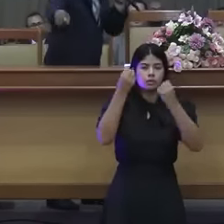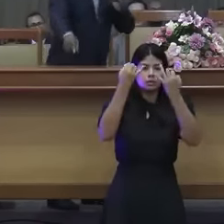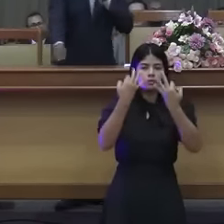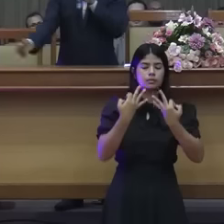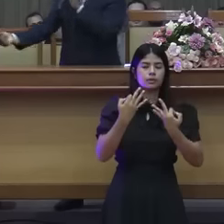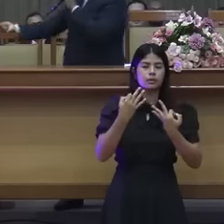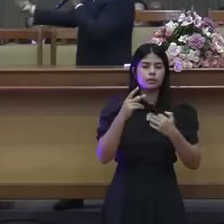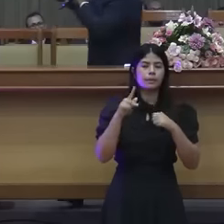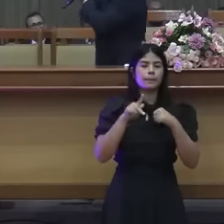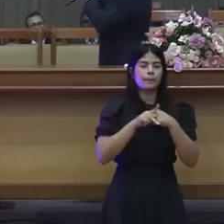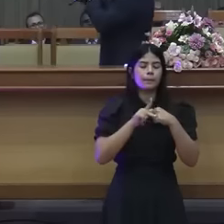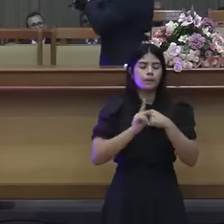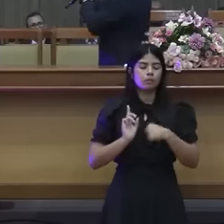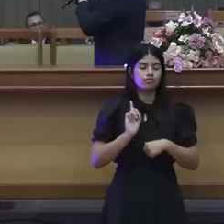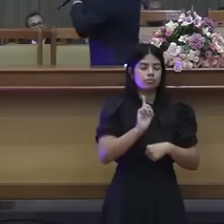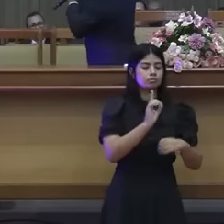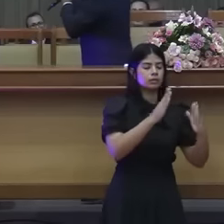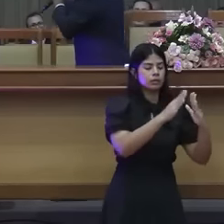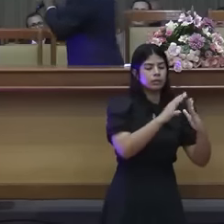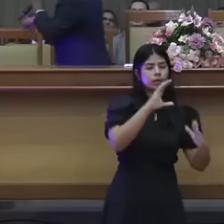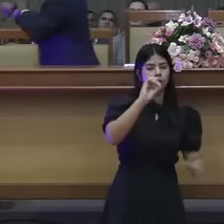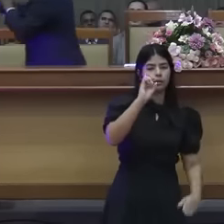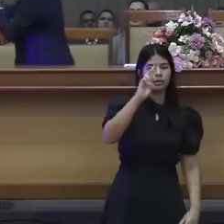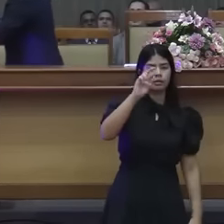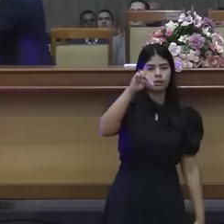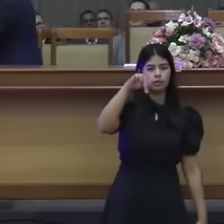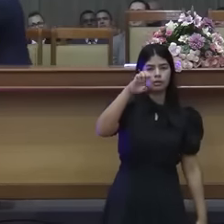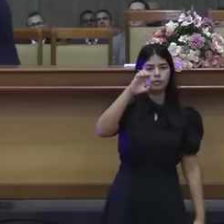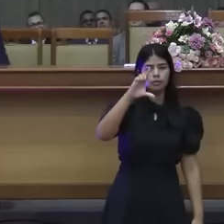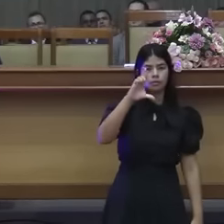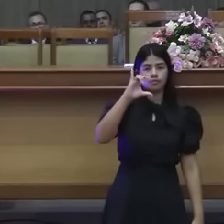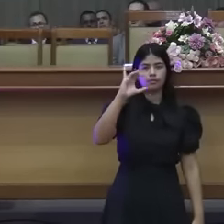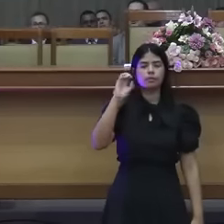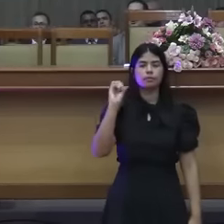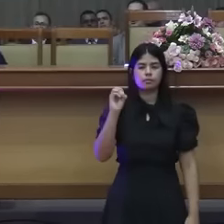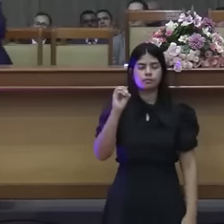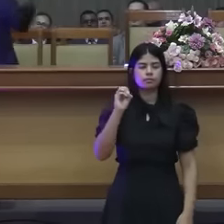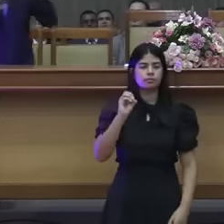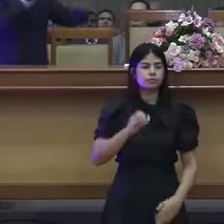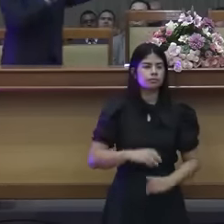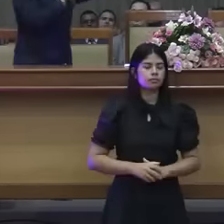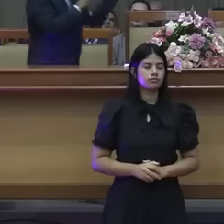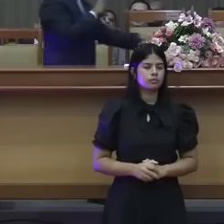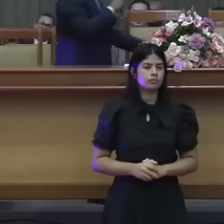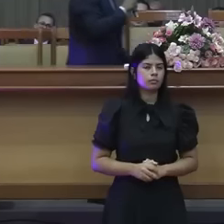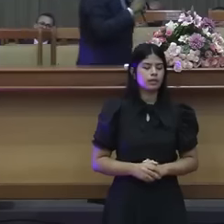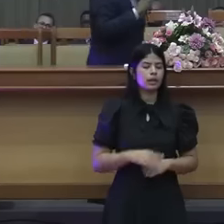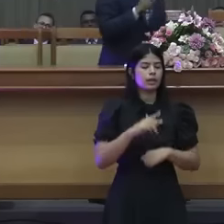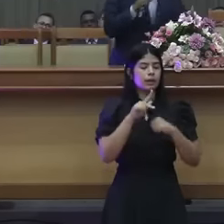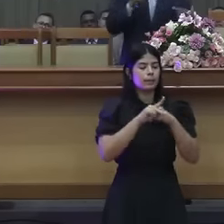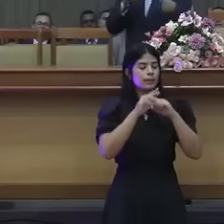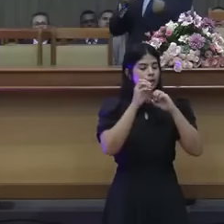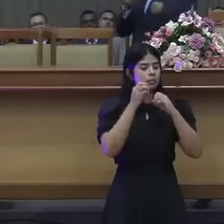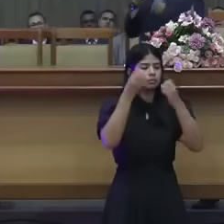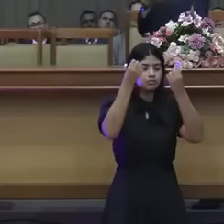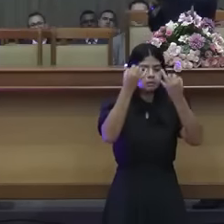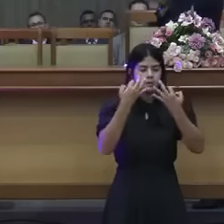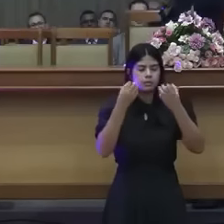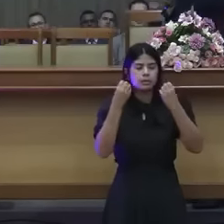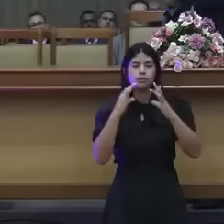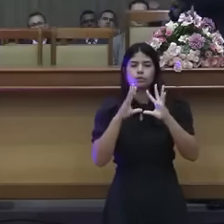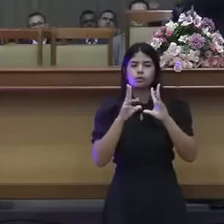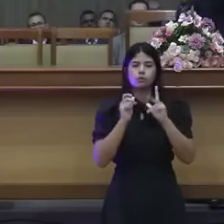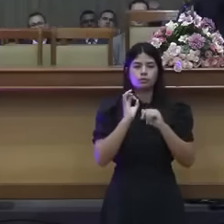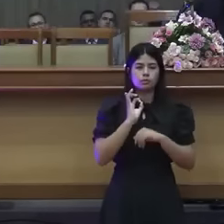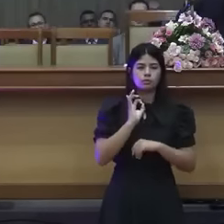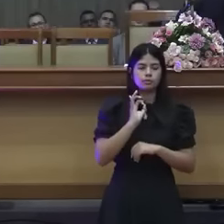Cornélio, os anciãos querem saber porque que ele foi lá. Ele explicou, ele não explicou, Gesso? Depois que ele explica, ele diz, meus irmãos,